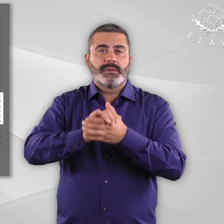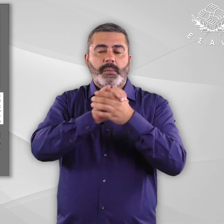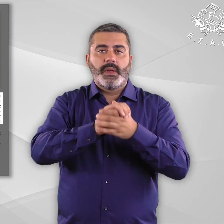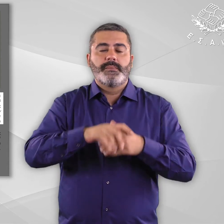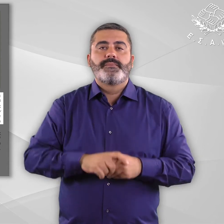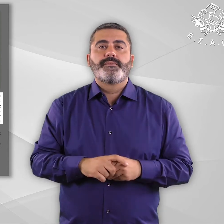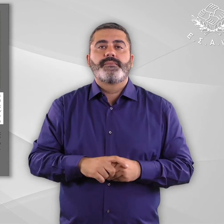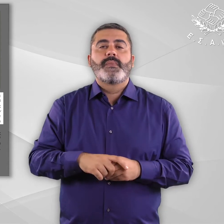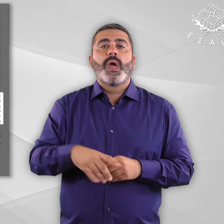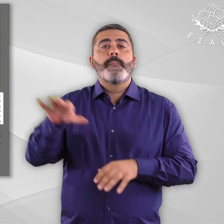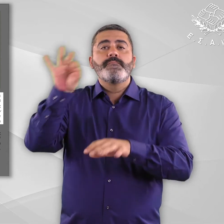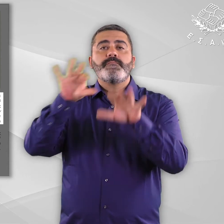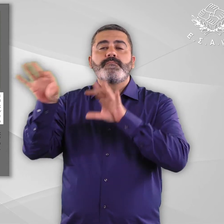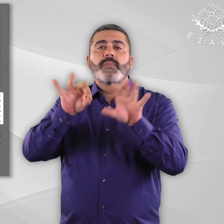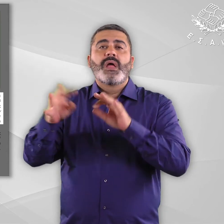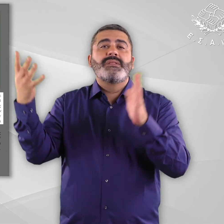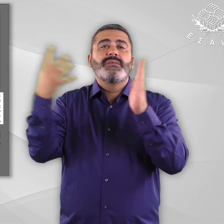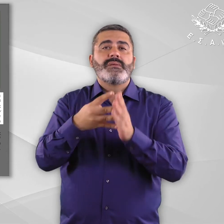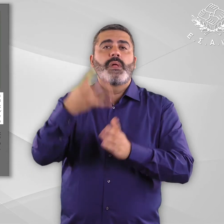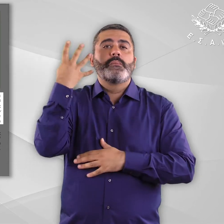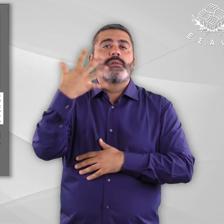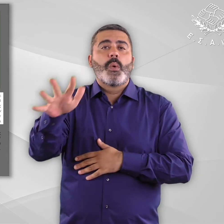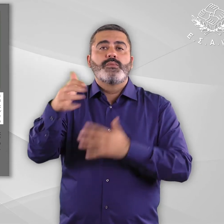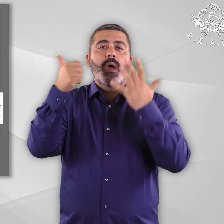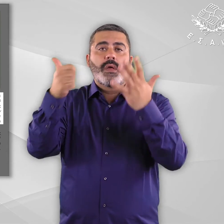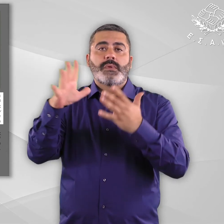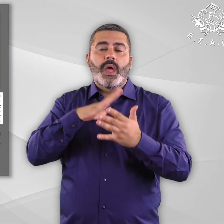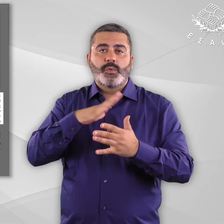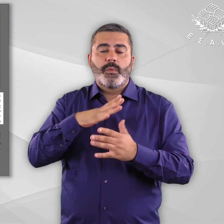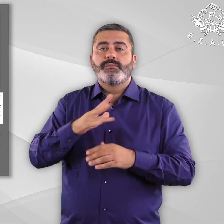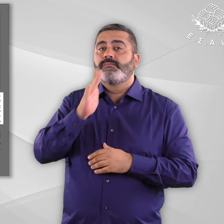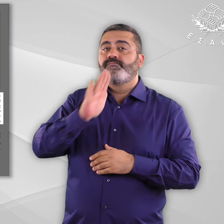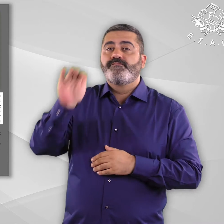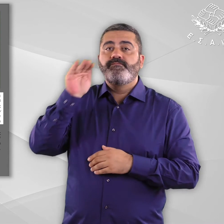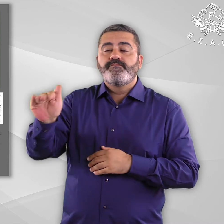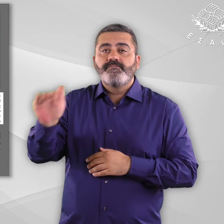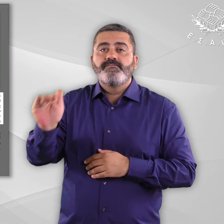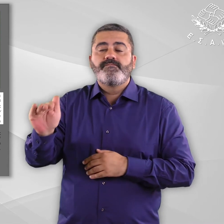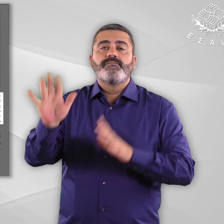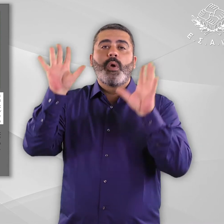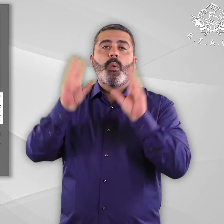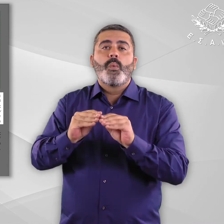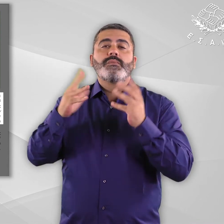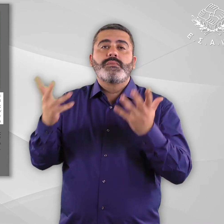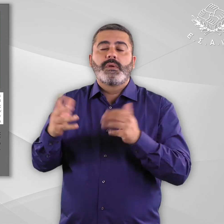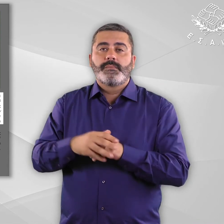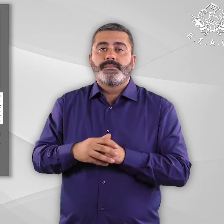.506 ατόμων και συγκεκριμένα σε ερώτημα που τους ετέθη για το εισαγωγικά πώς εξελίχθηκε η πρόσβαση στον